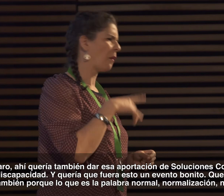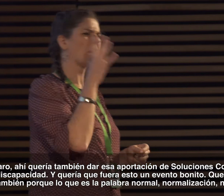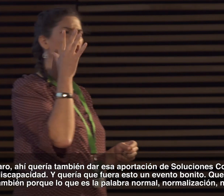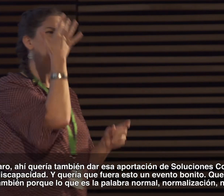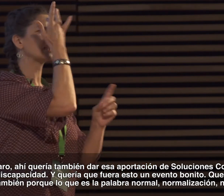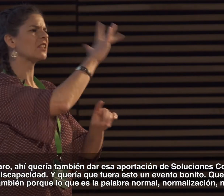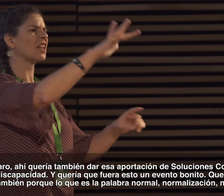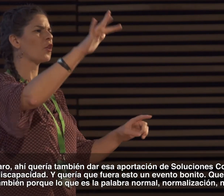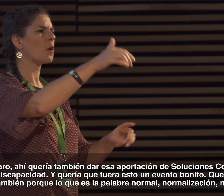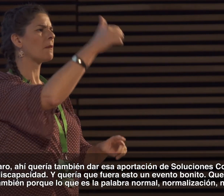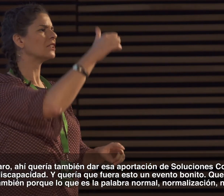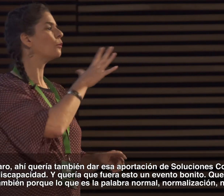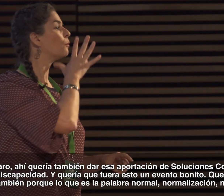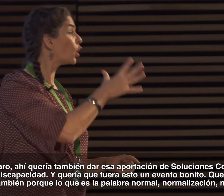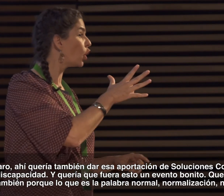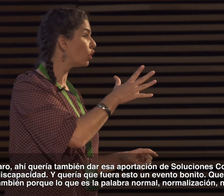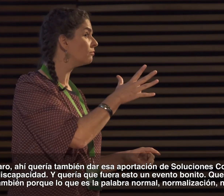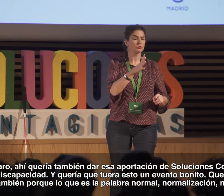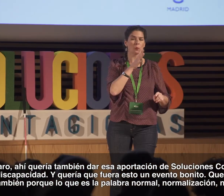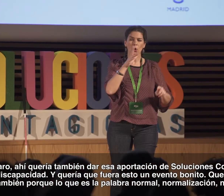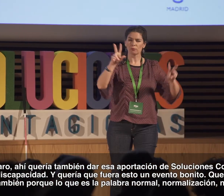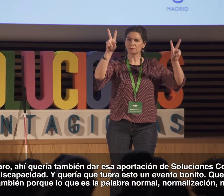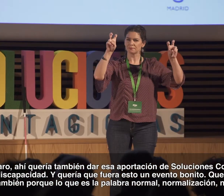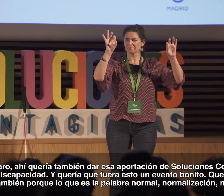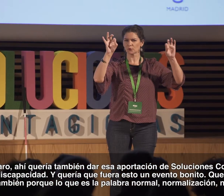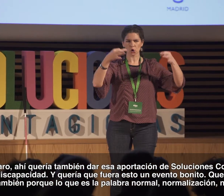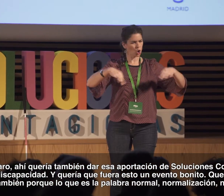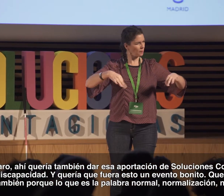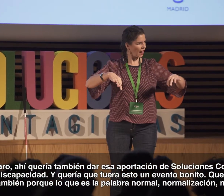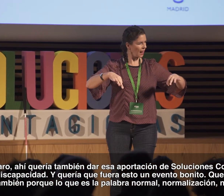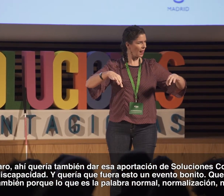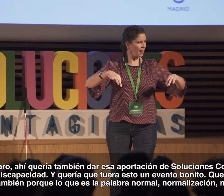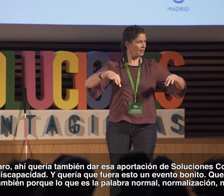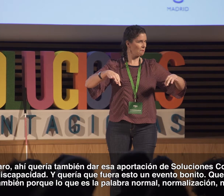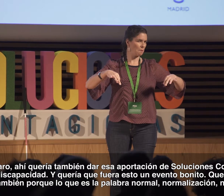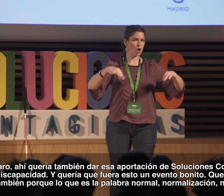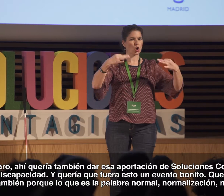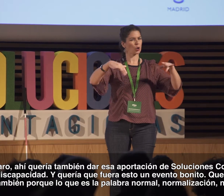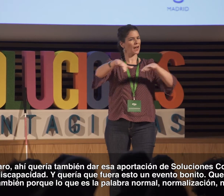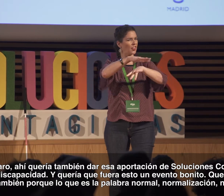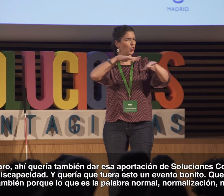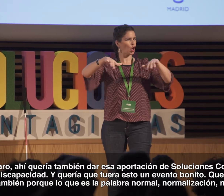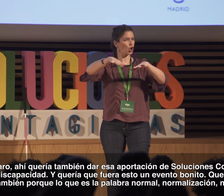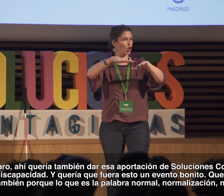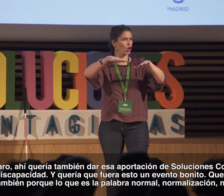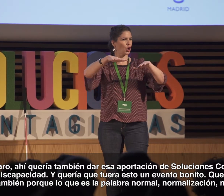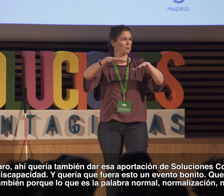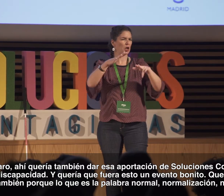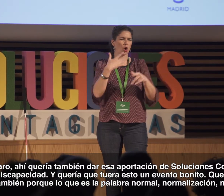quería que fuera esto un evento bonito. Quería sensibilizarlo también porque lo que es la palabra normal, normalización,